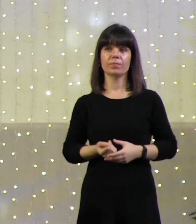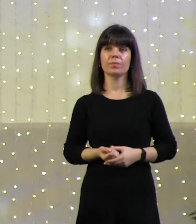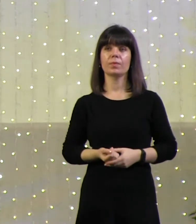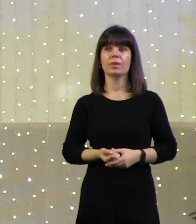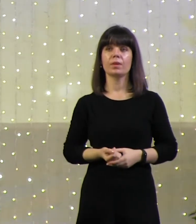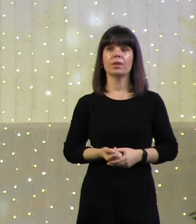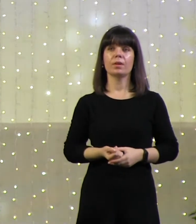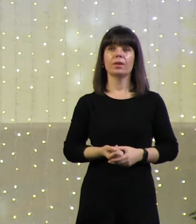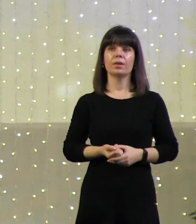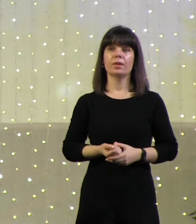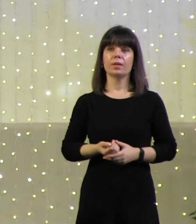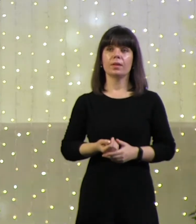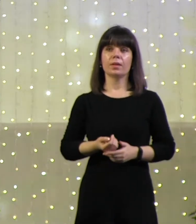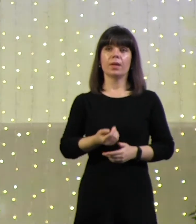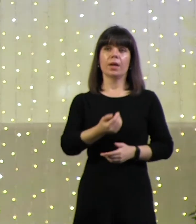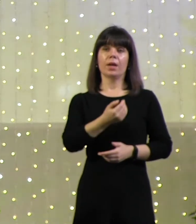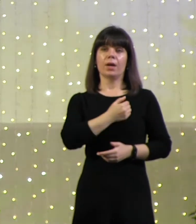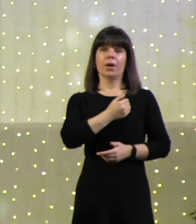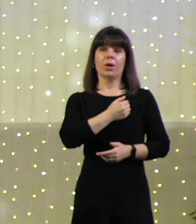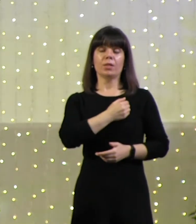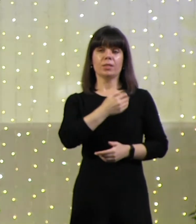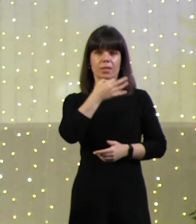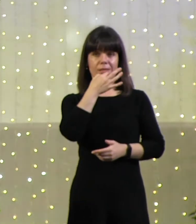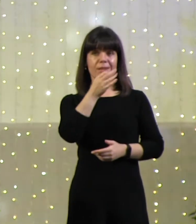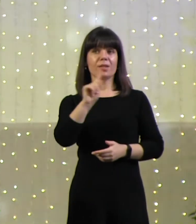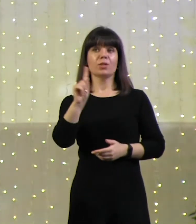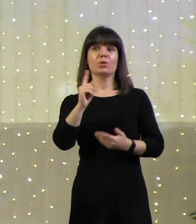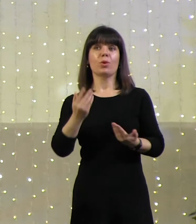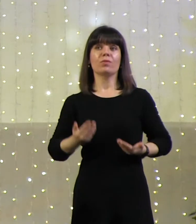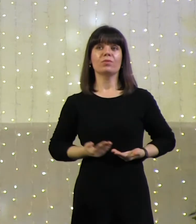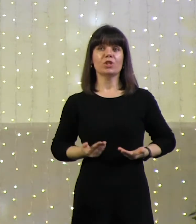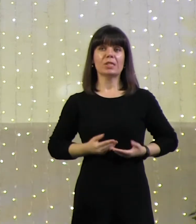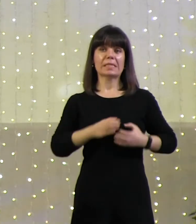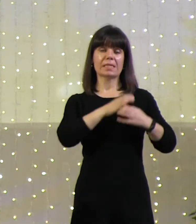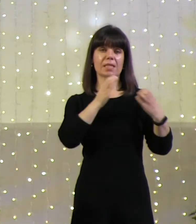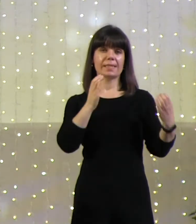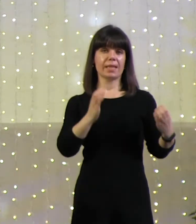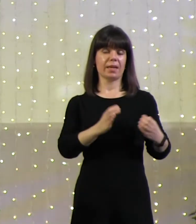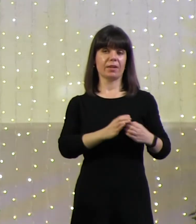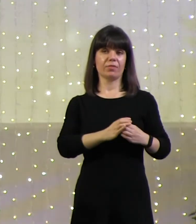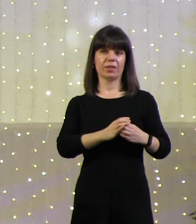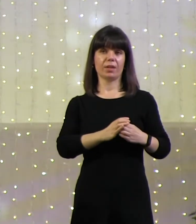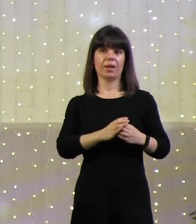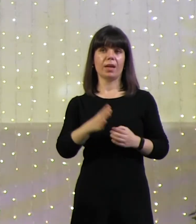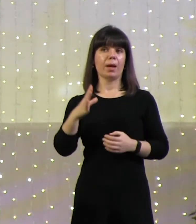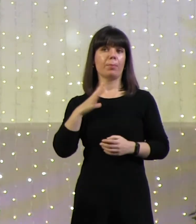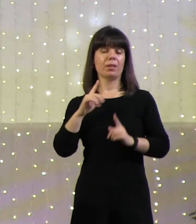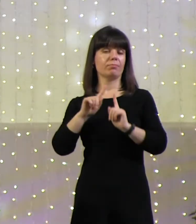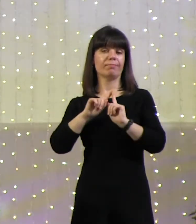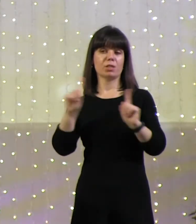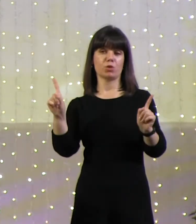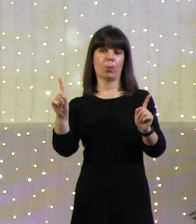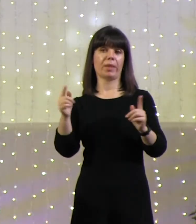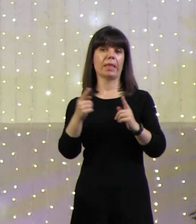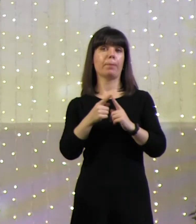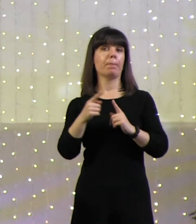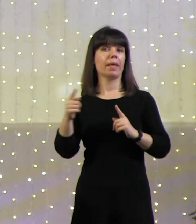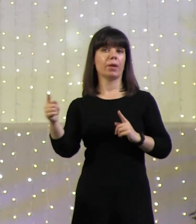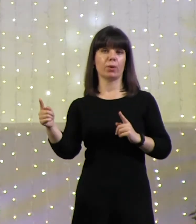Хочется отметить в оставшееся время, что в жизни церкви был особенный период.